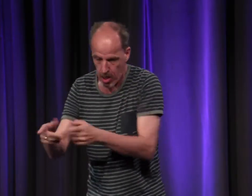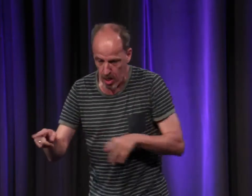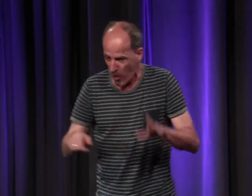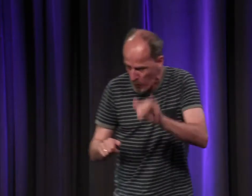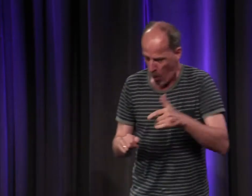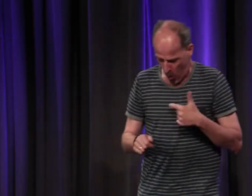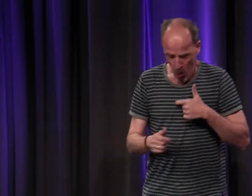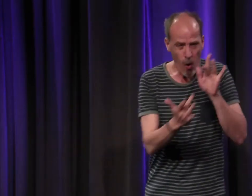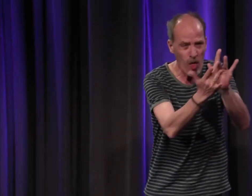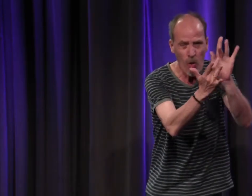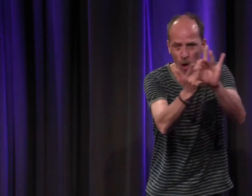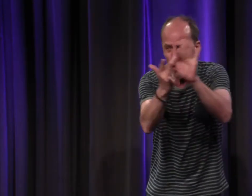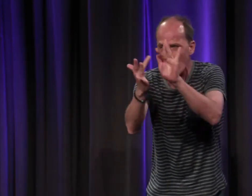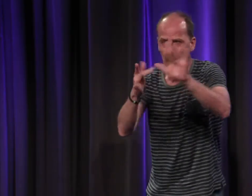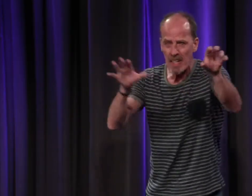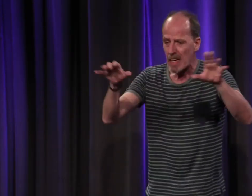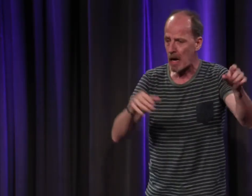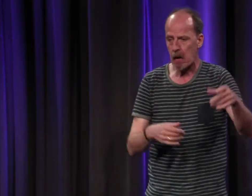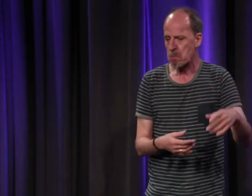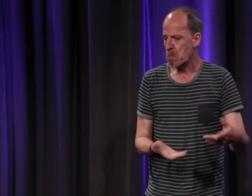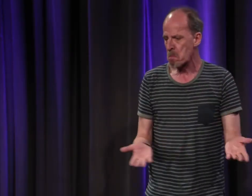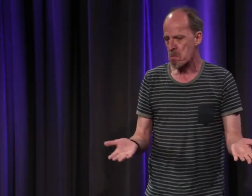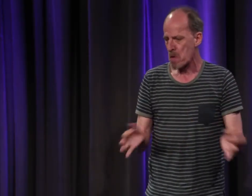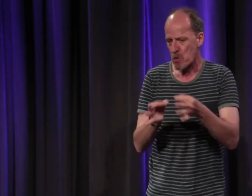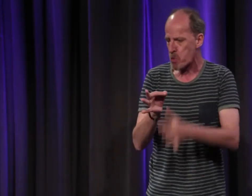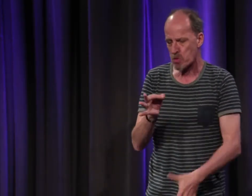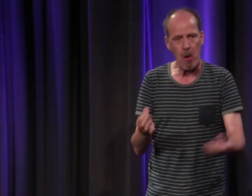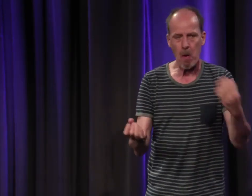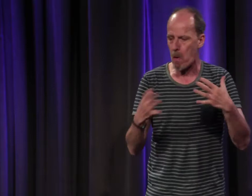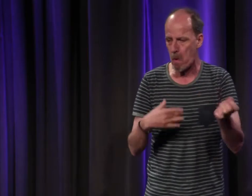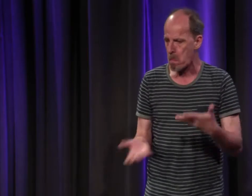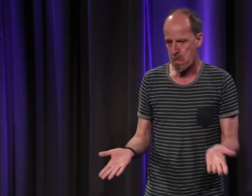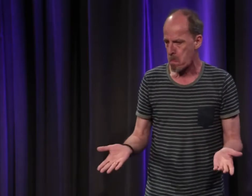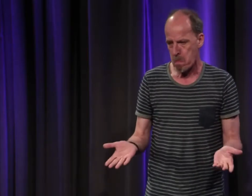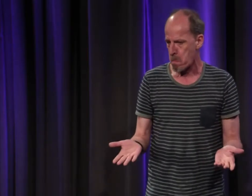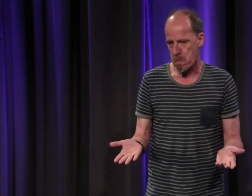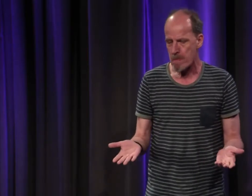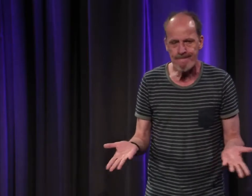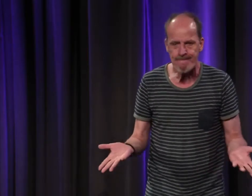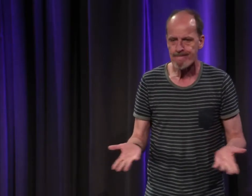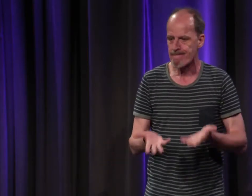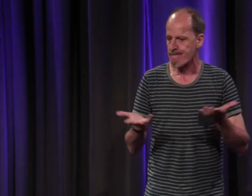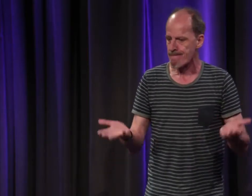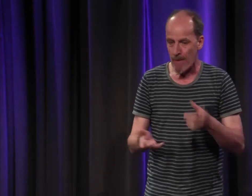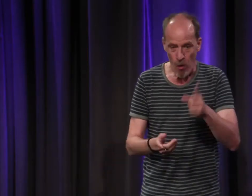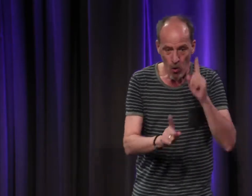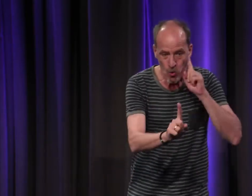Allemagne après on se base sur des traductions donc c'est compliqué parce qu'il faut prendre énormément de contacts c'est très très long on n'a pas toujours de réponse